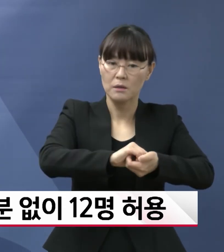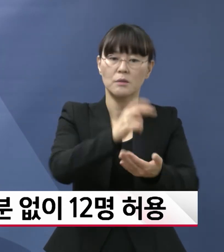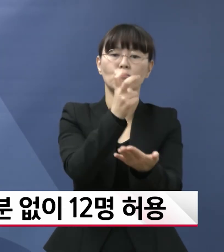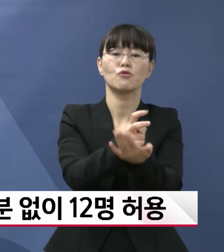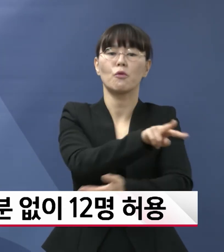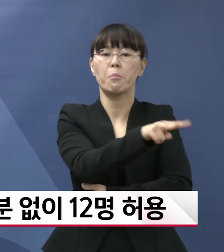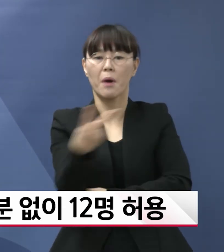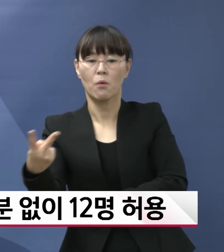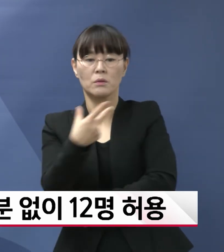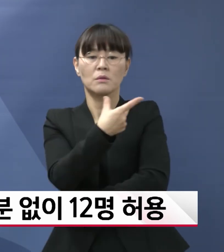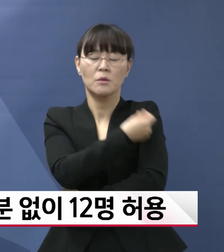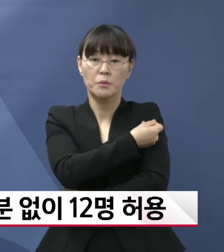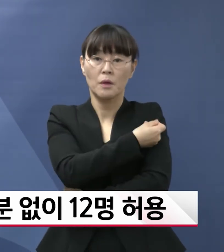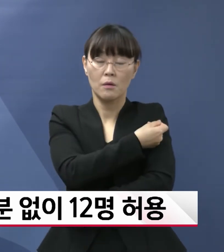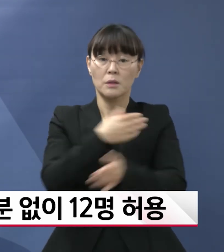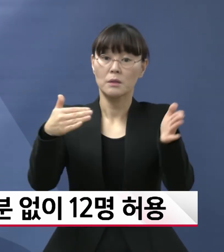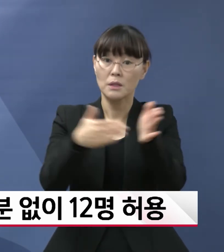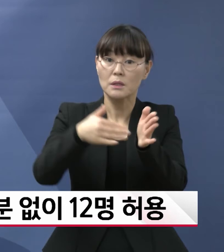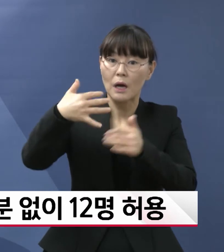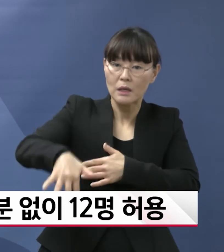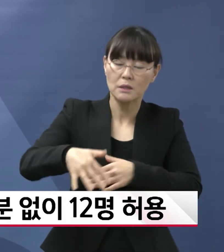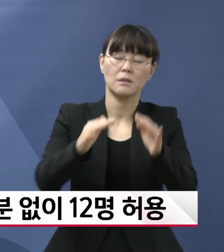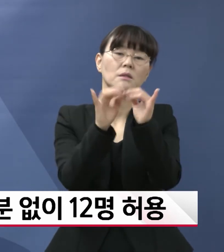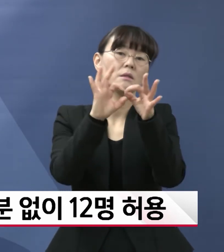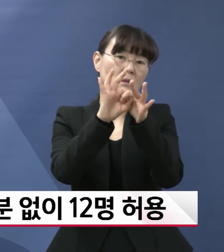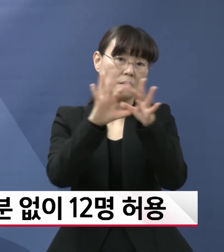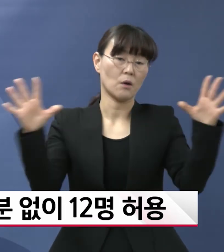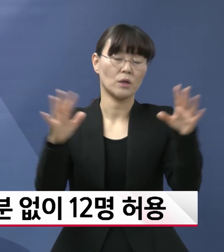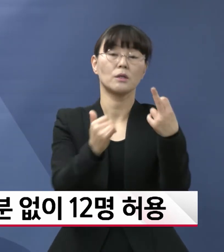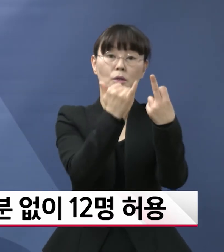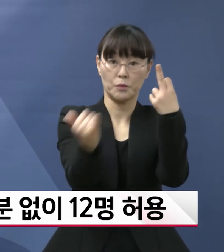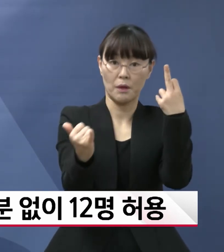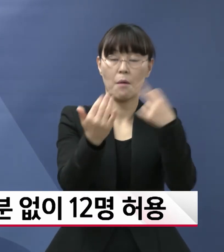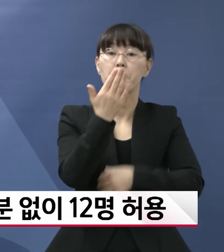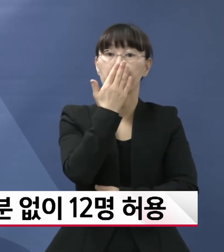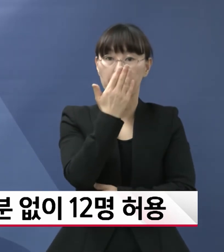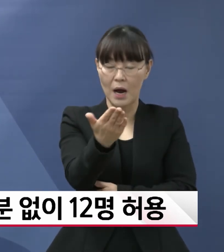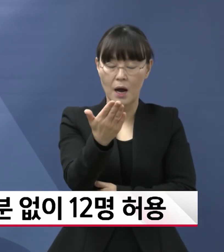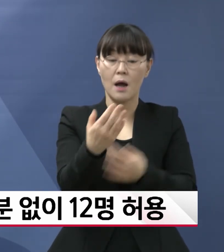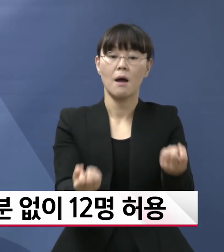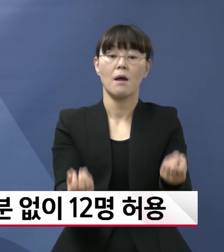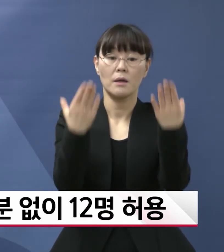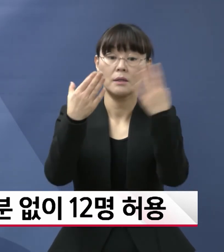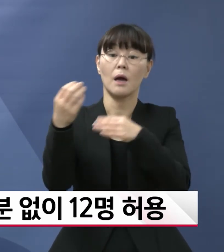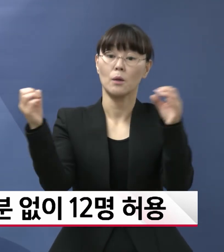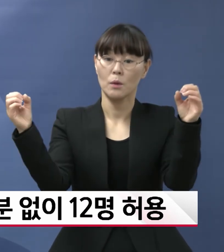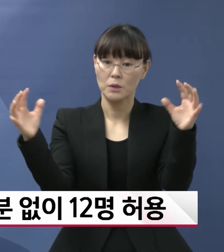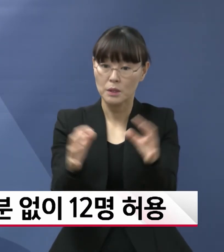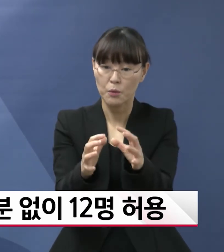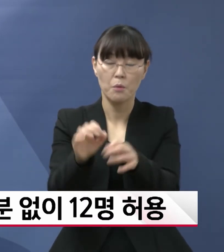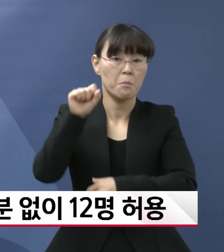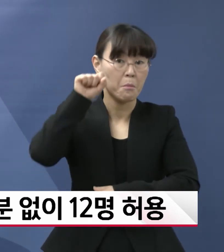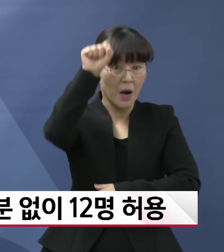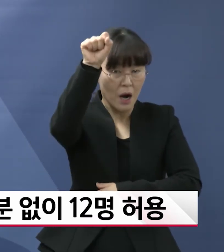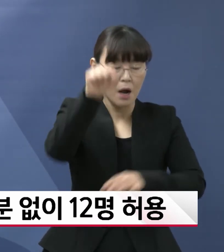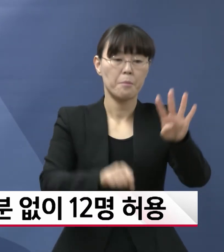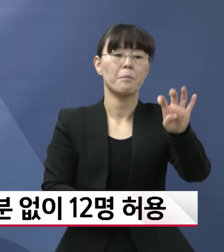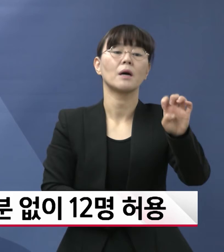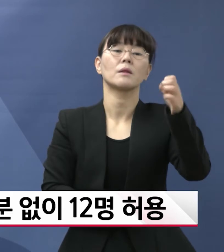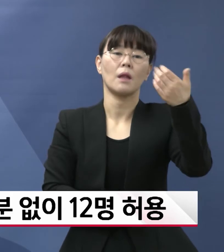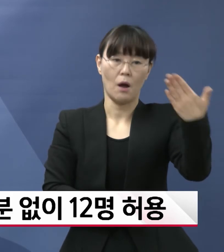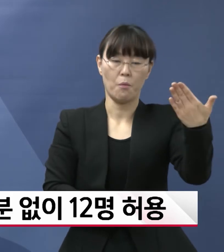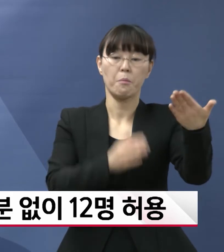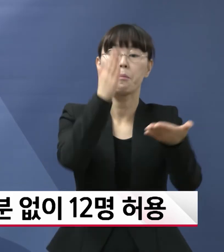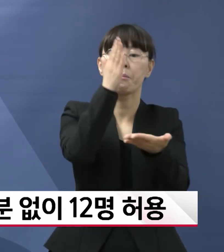접종자 구분 없이 12명까지 허용하고 행사 및 집회는 기존 99명에서 99명까지